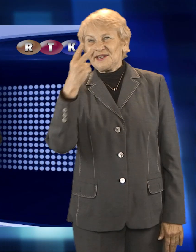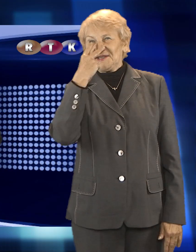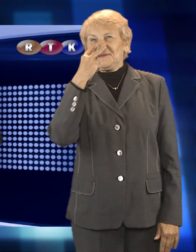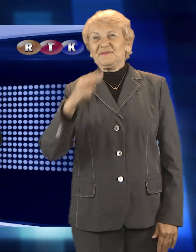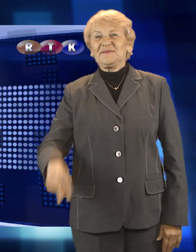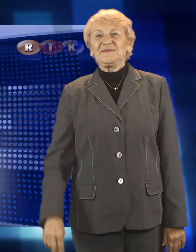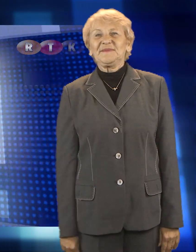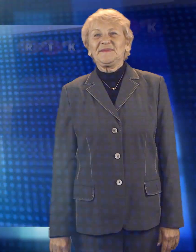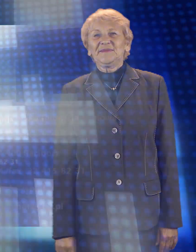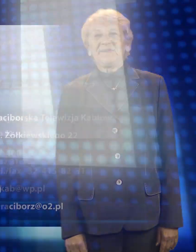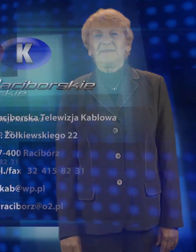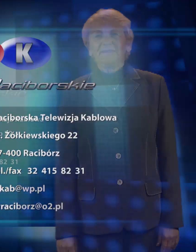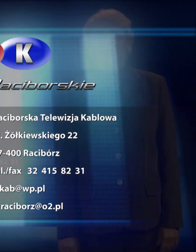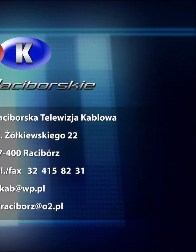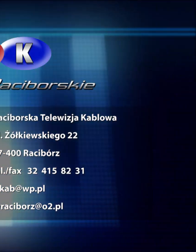i do zobaczenia.